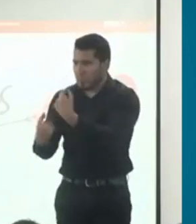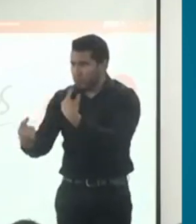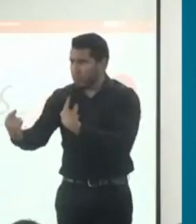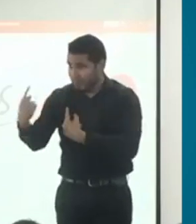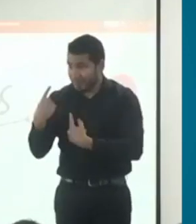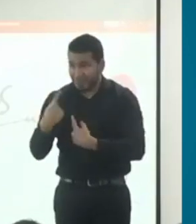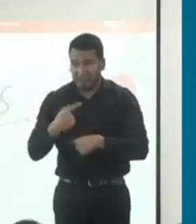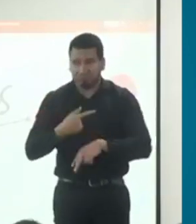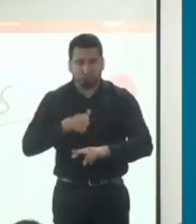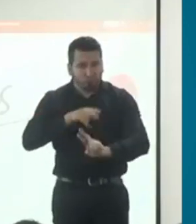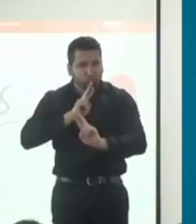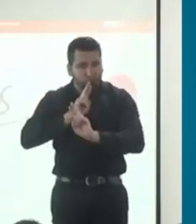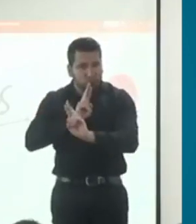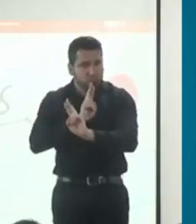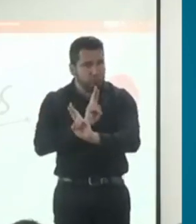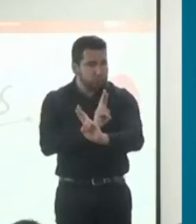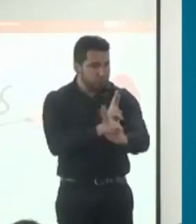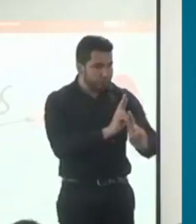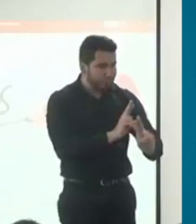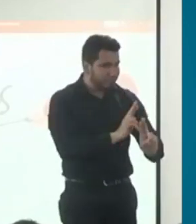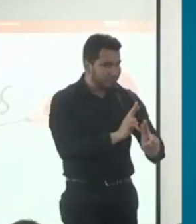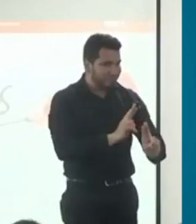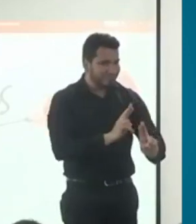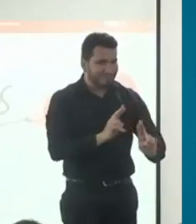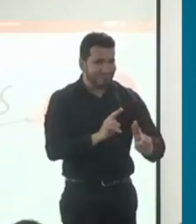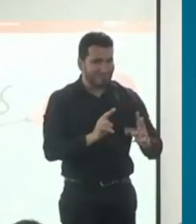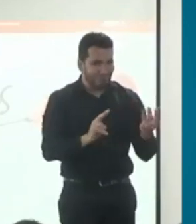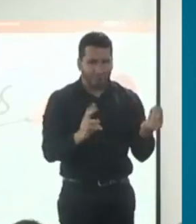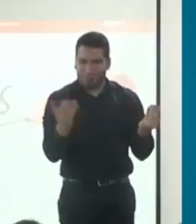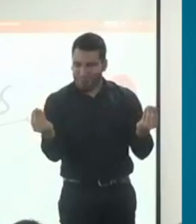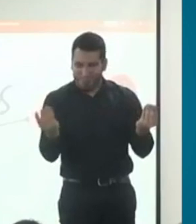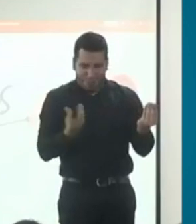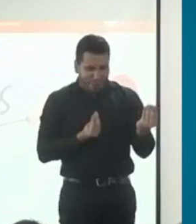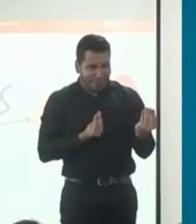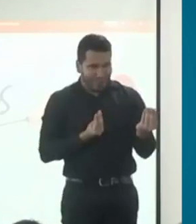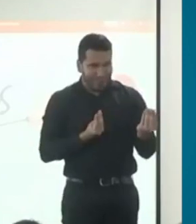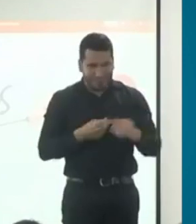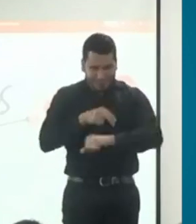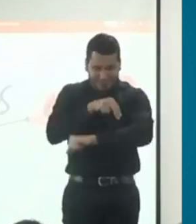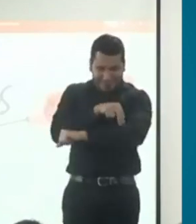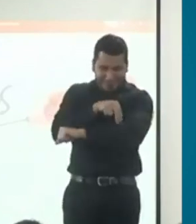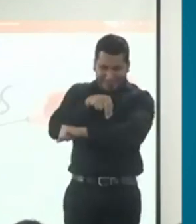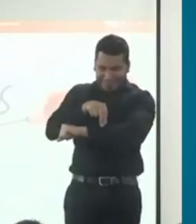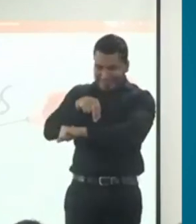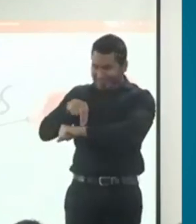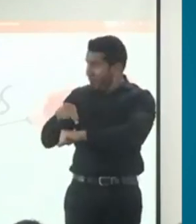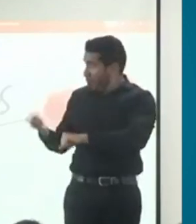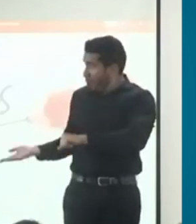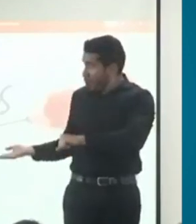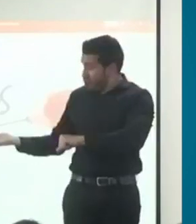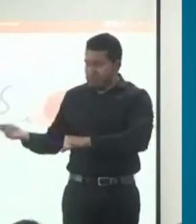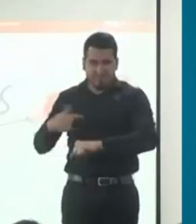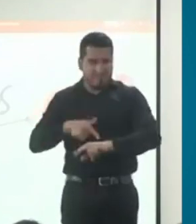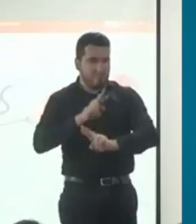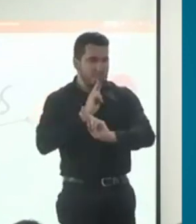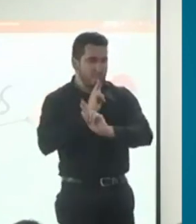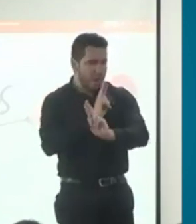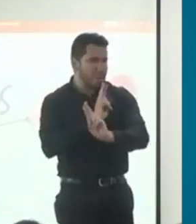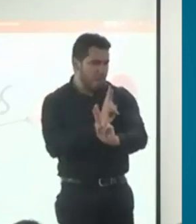momento con los participantes del panel, han quedado resueltas la mayoría de las preguntas